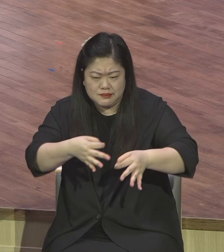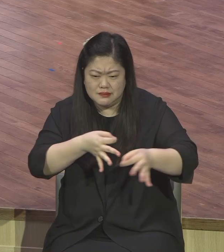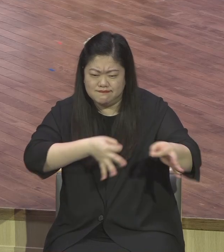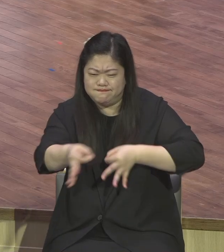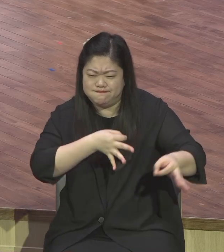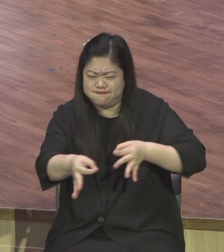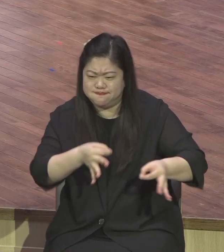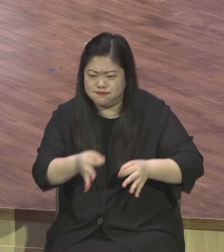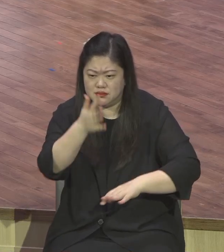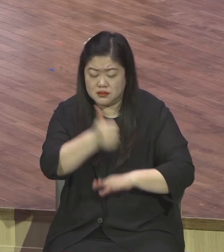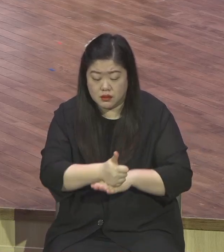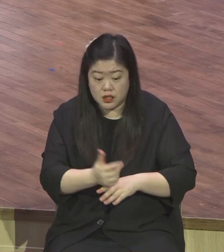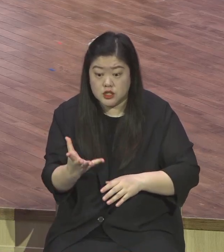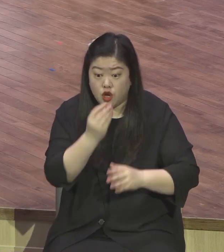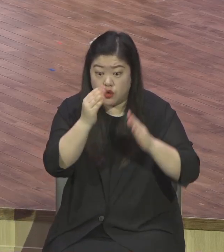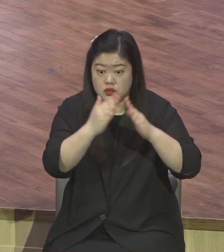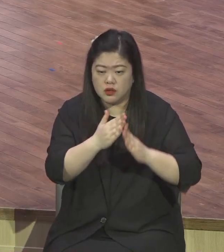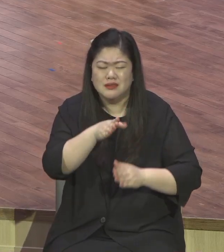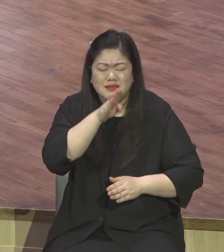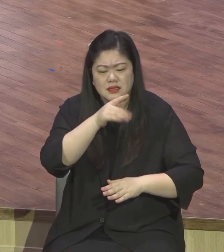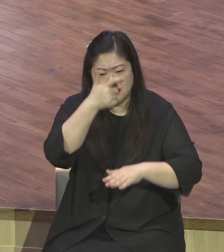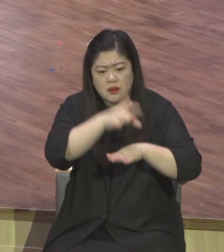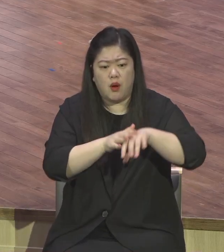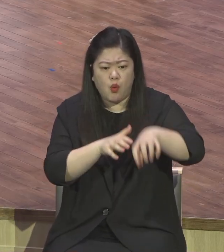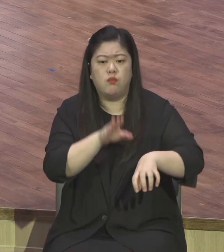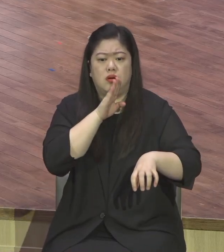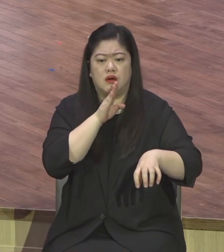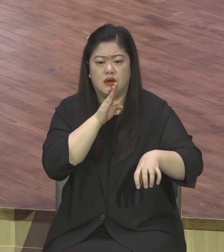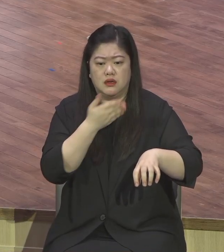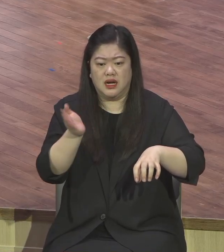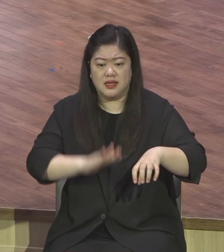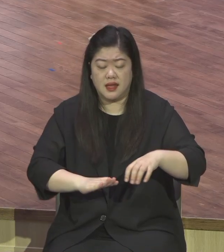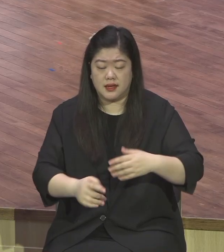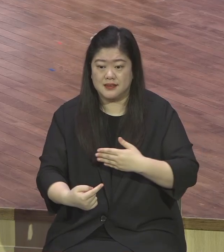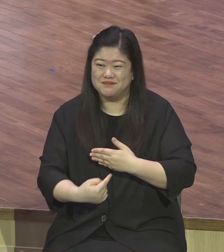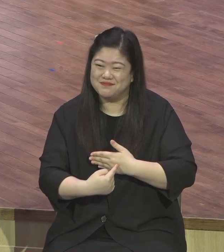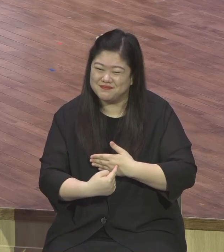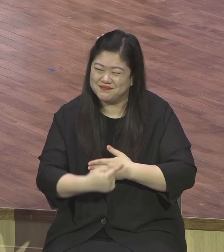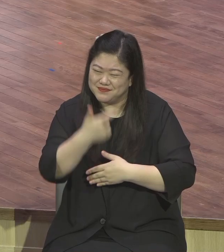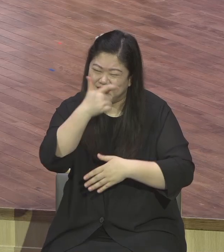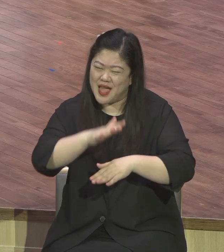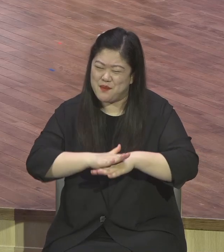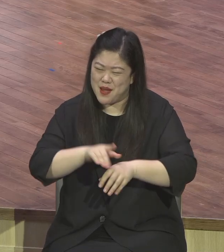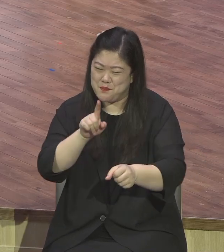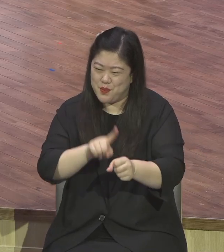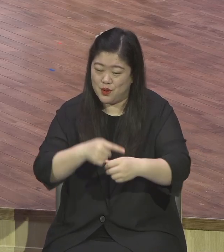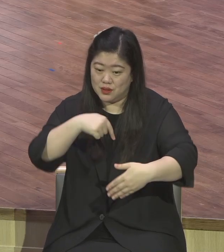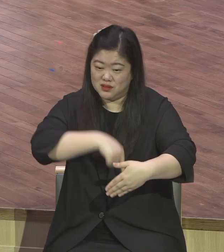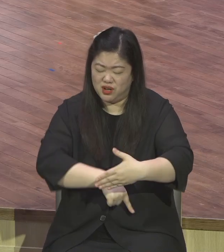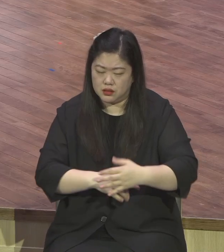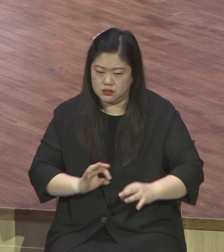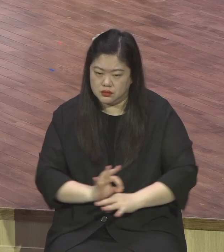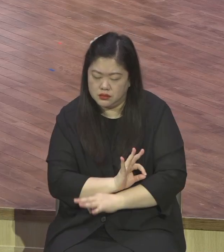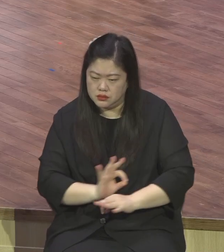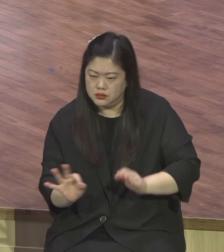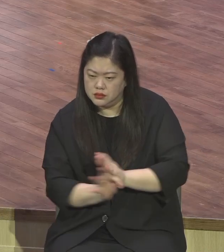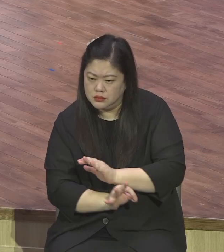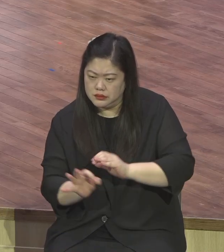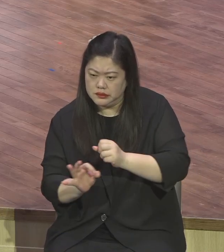상실하고 이 안에는 모든 각종 이득을 챙기기 위한 장사꾼들이 우글거렸습니다. 탐욕과